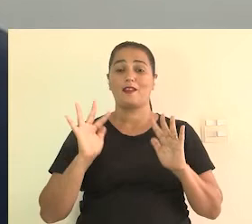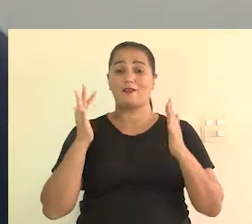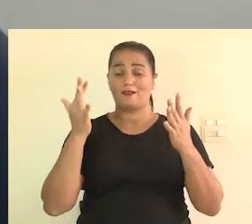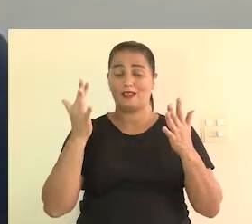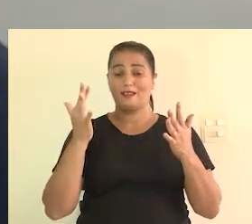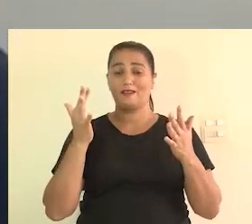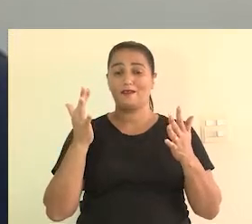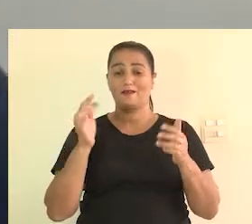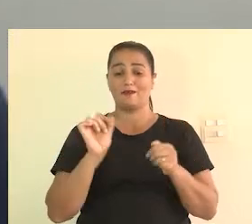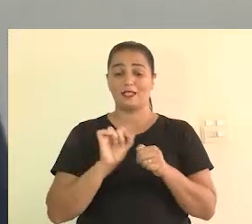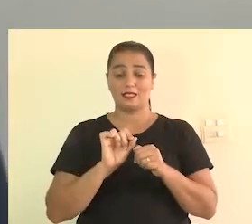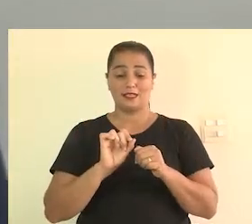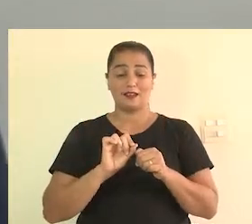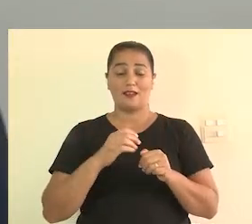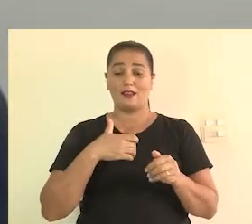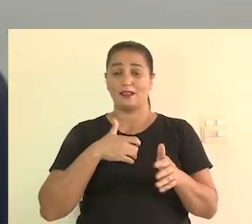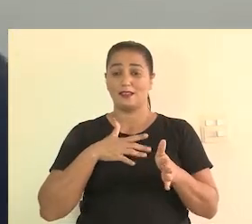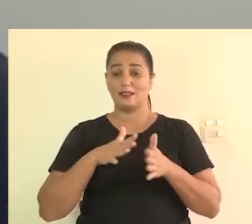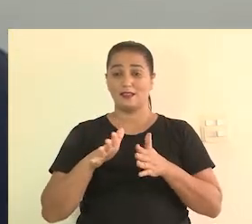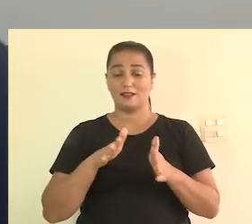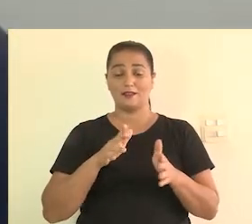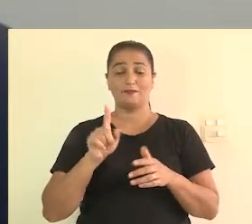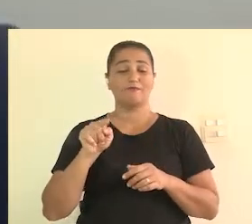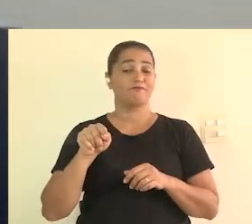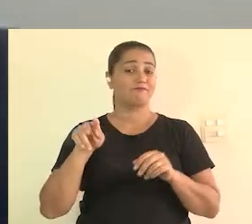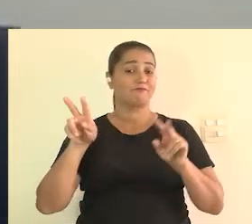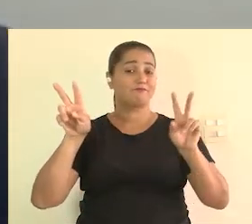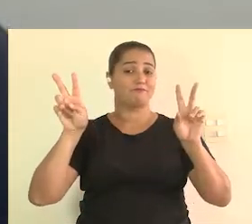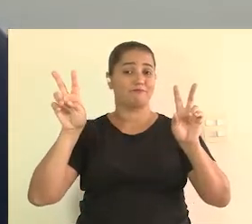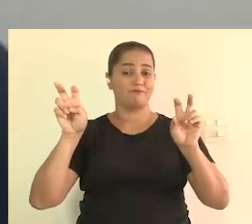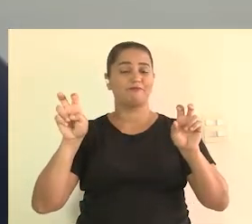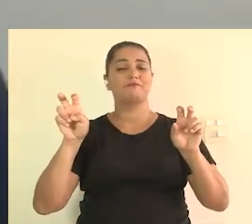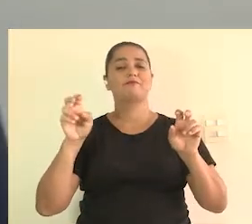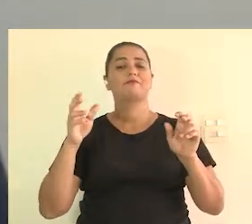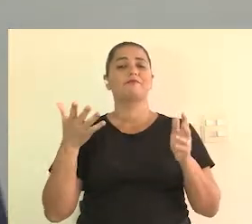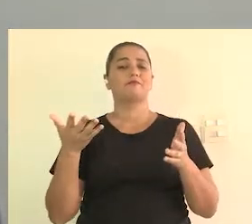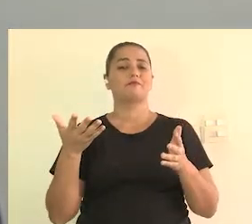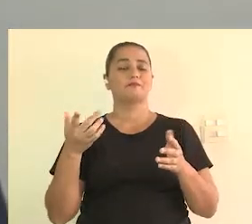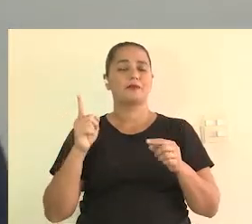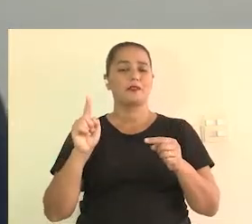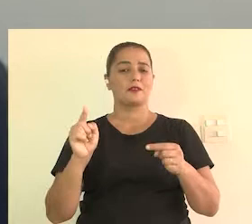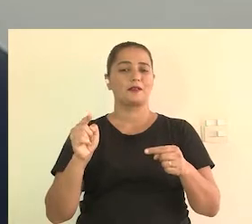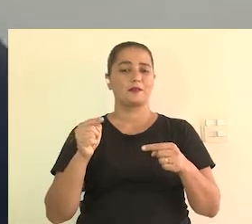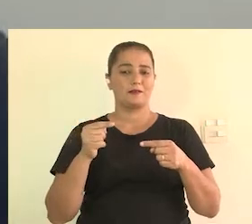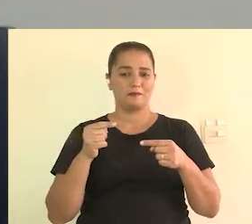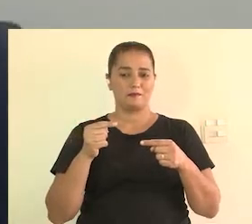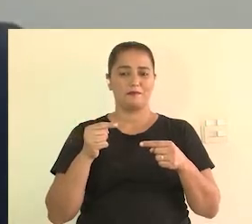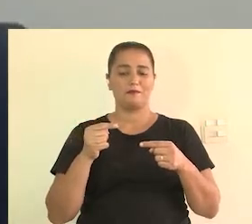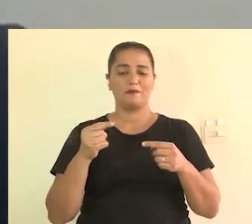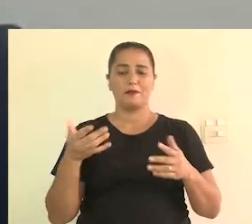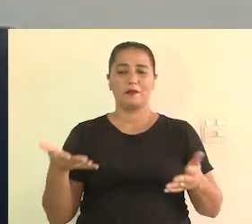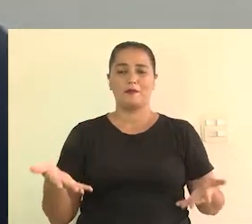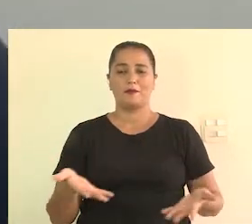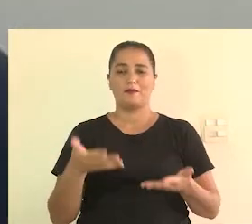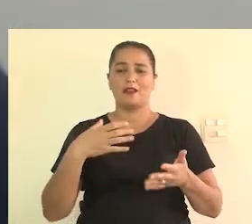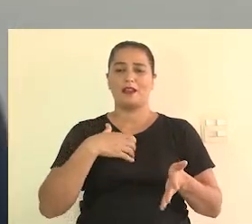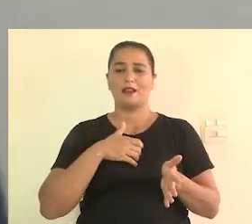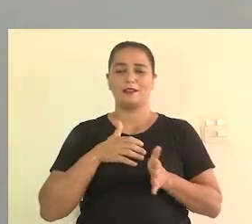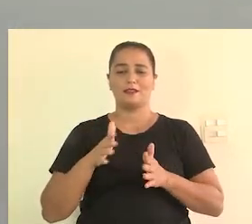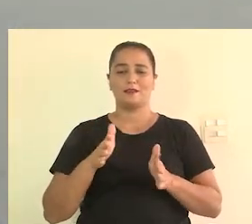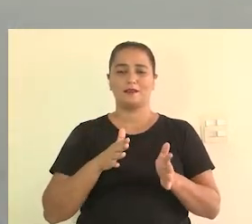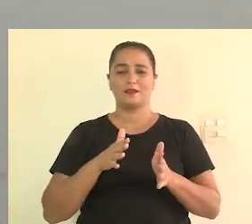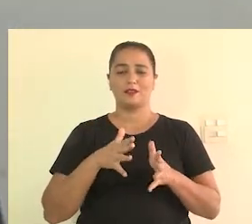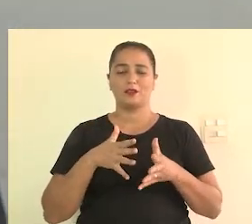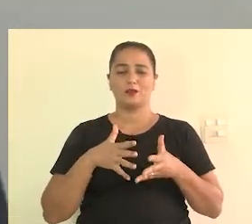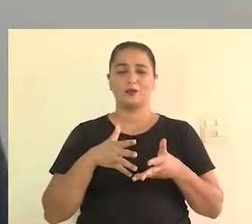acessível. E aí o tema que a gente colocou é o desafio em promover a acessibilidade em todas